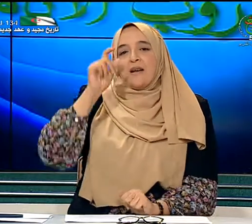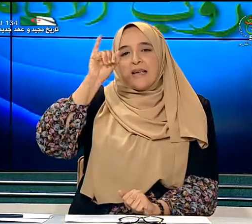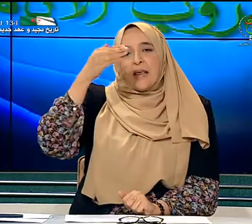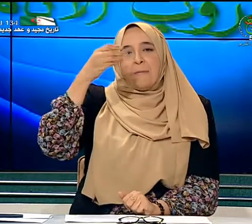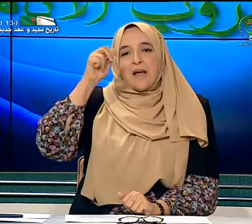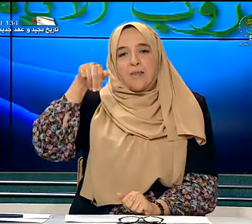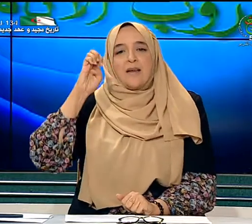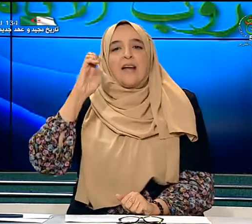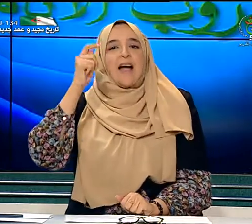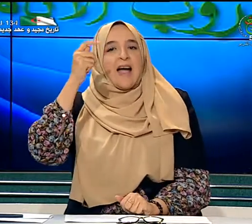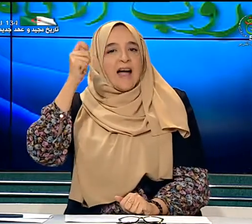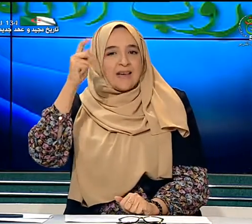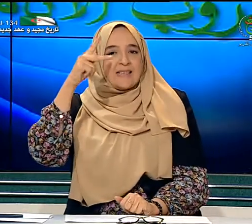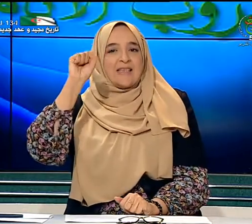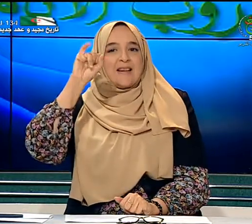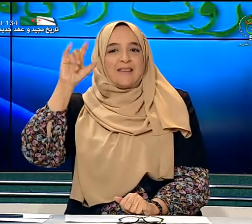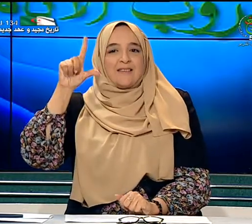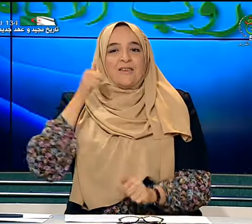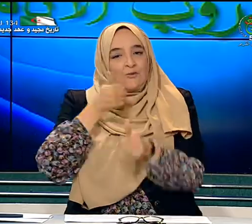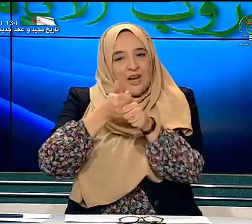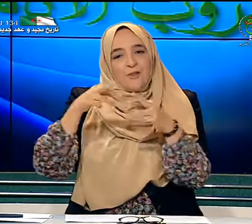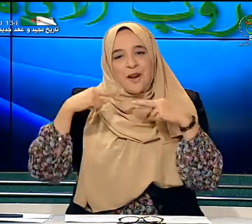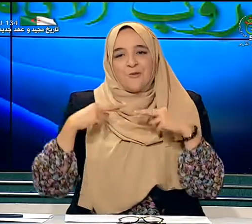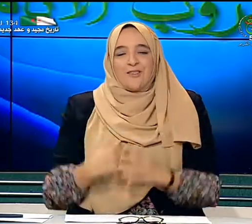إيمان أكسيل نشاهد ونعود